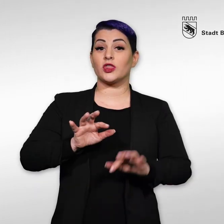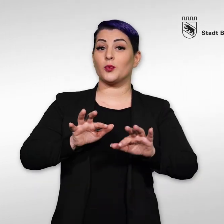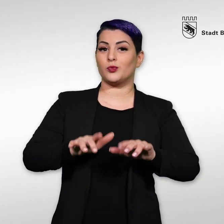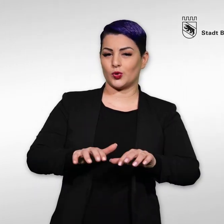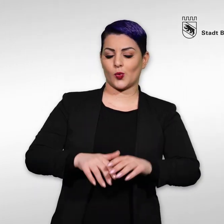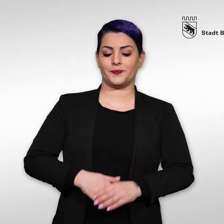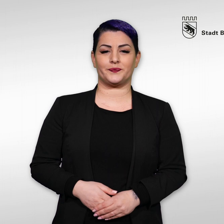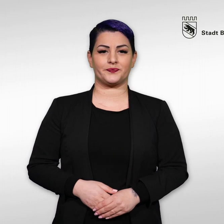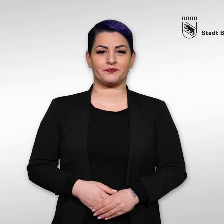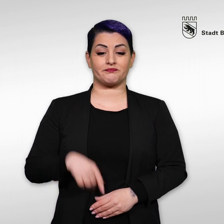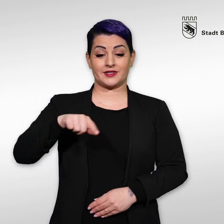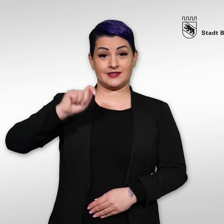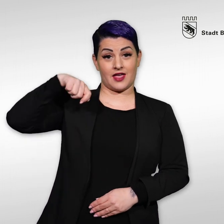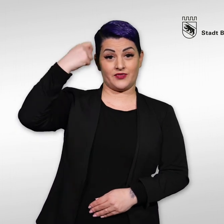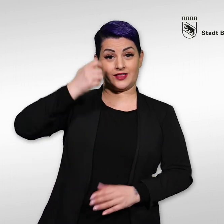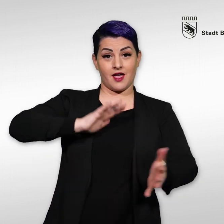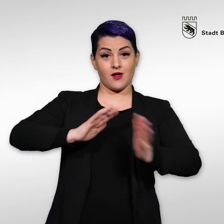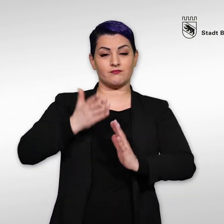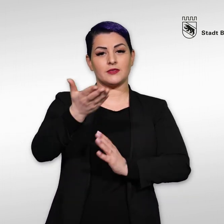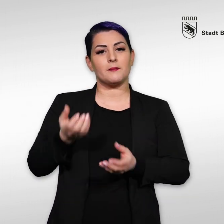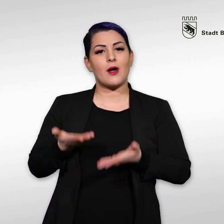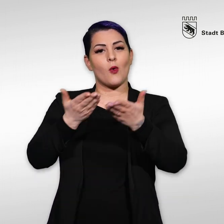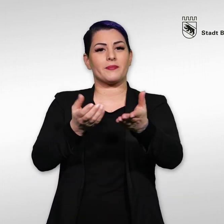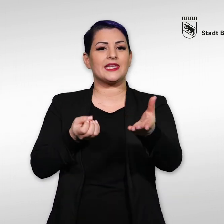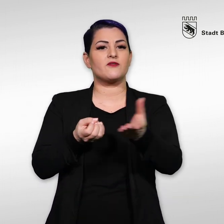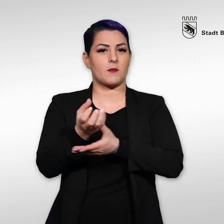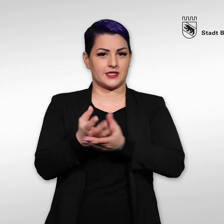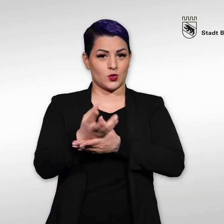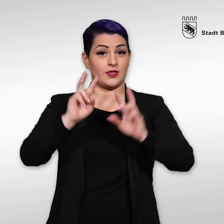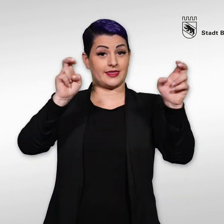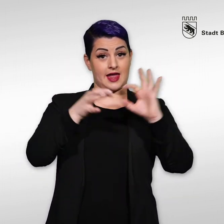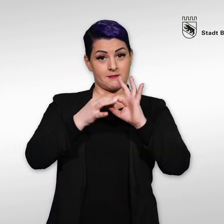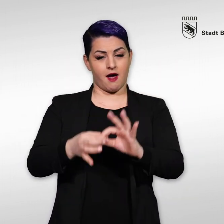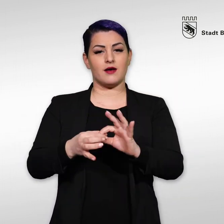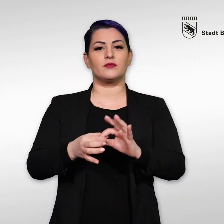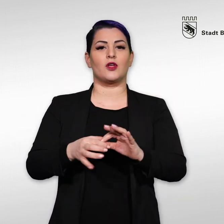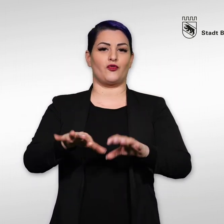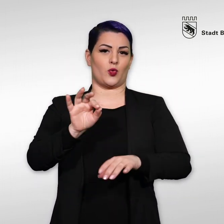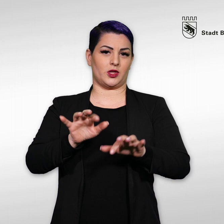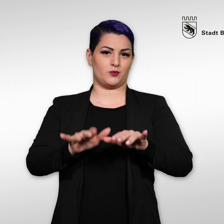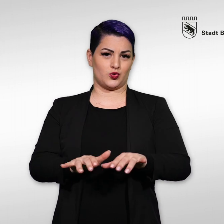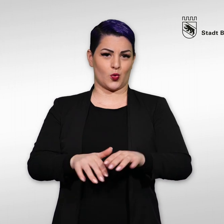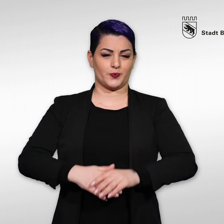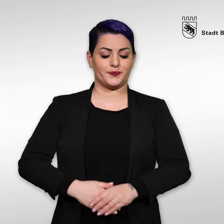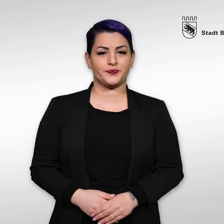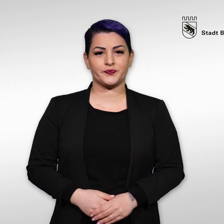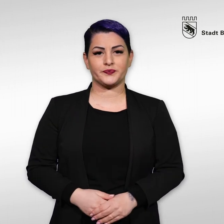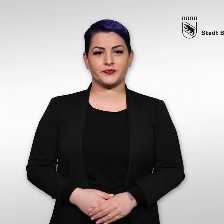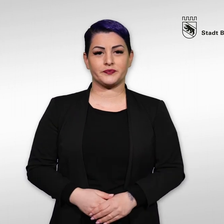Fundbüro In diesem Video erhalten Sie Informationen zum Fundbüro. Haben Sie Ihre